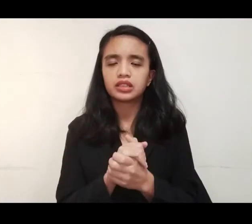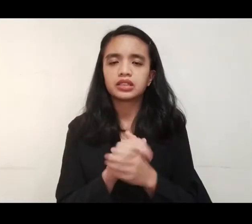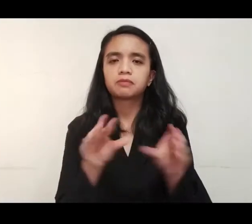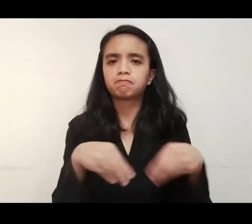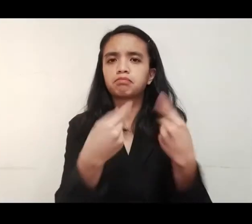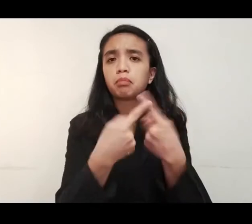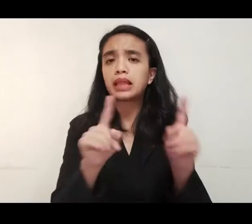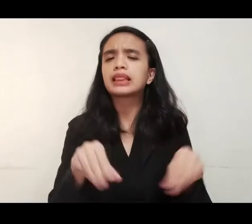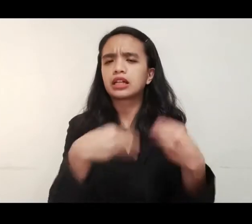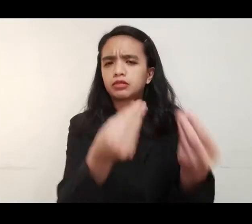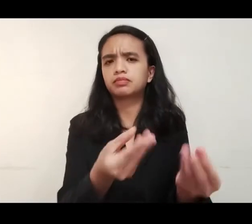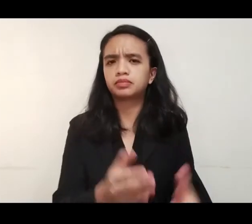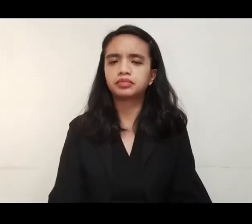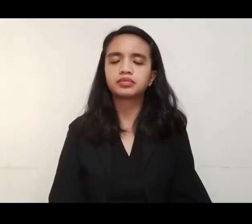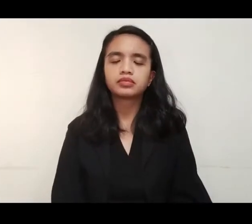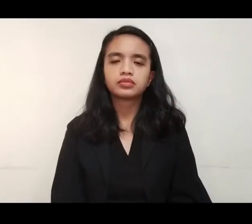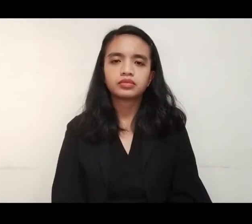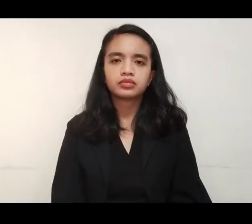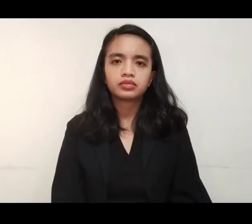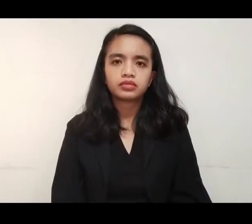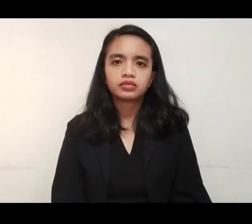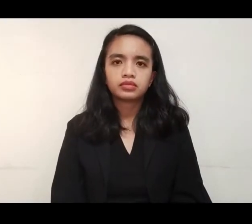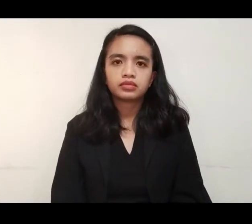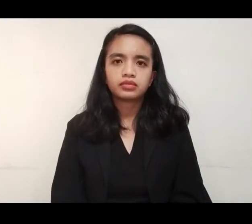Pero may pundo yun, may re-release din kaya.